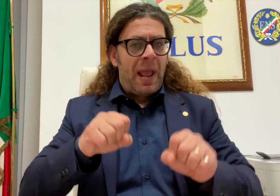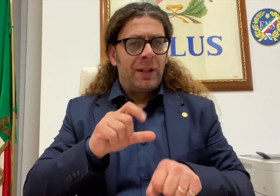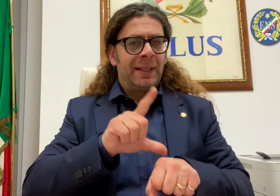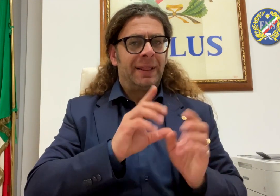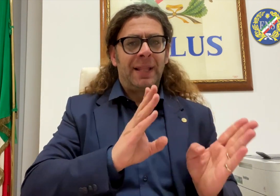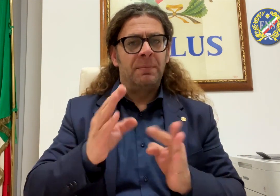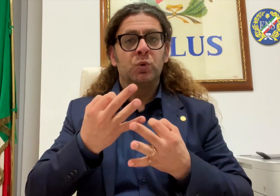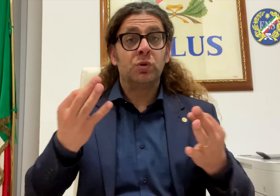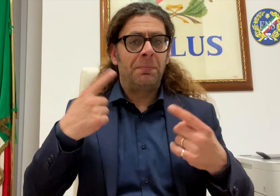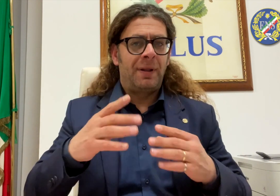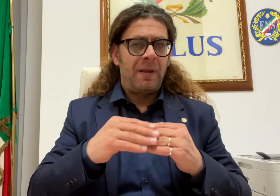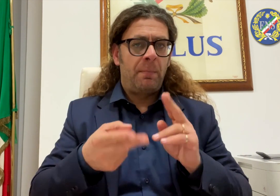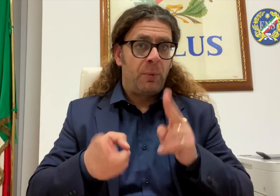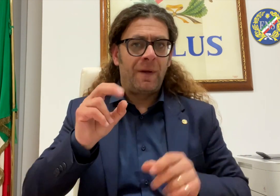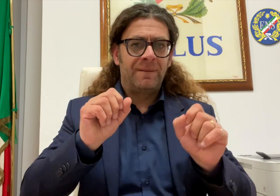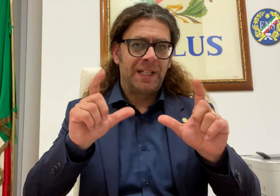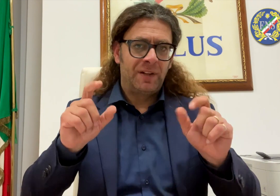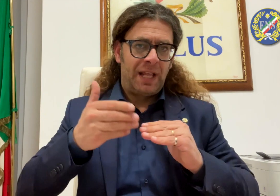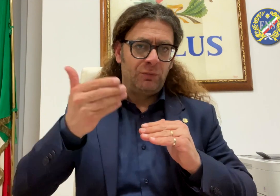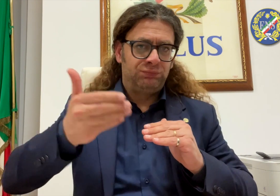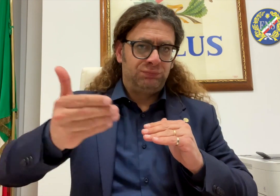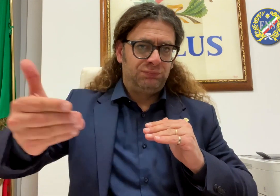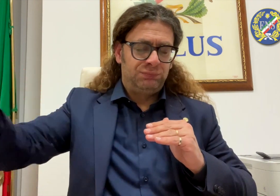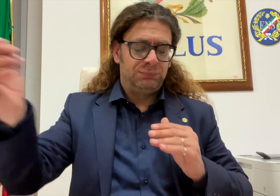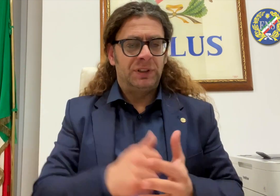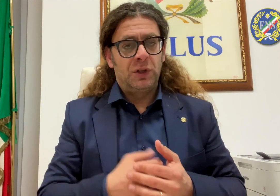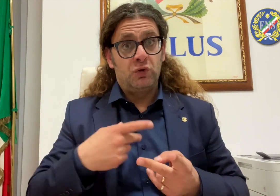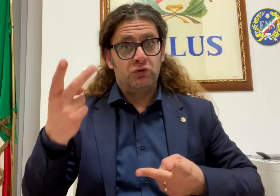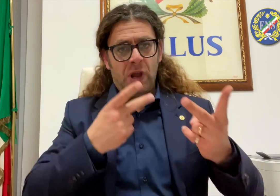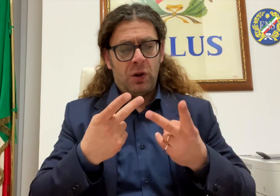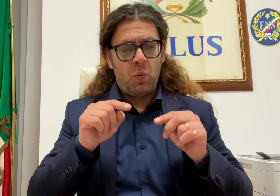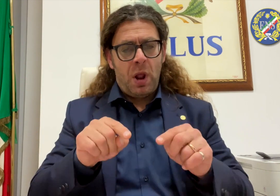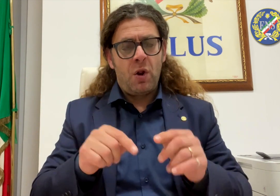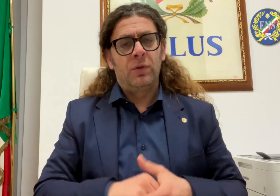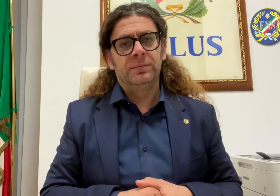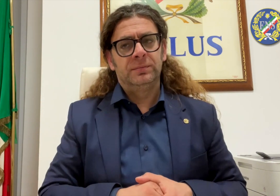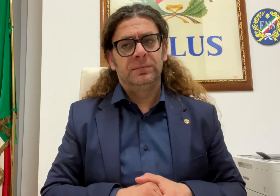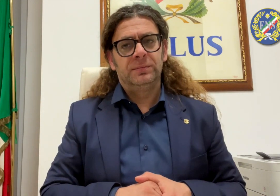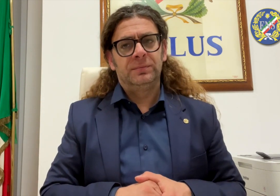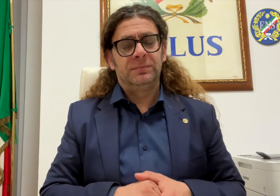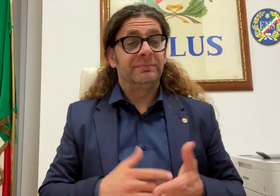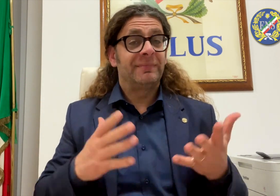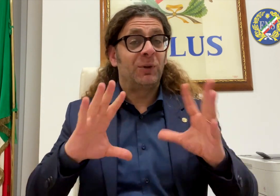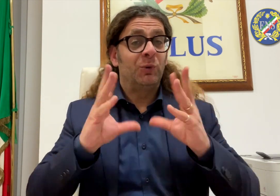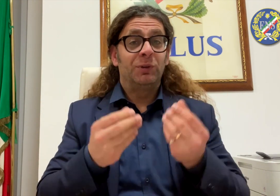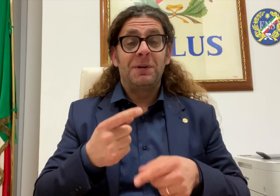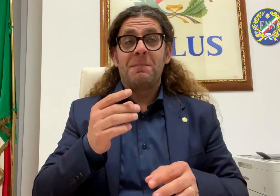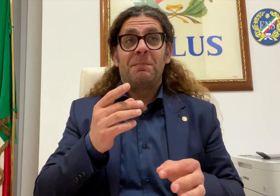che continueremo a lavorare in questa direzione. Ripeto che mi impegnerò per organizzare al meglio i miei tempi, per poter divulgare periodicamente